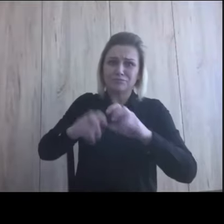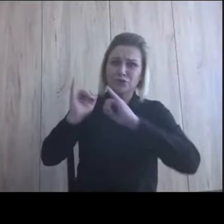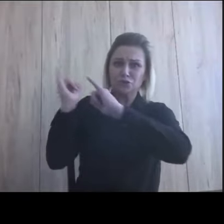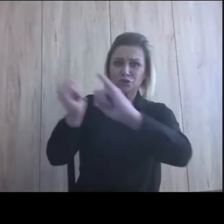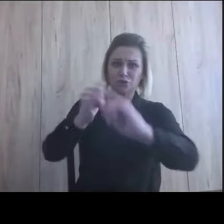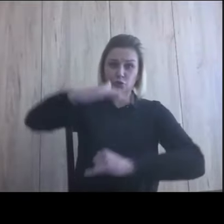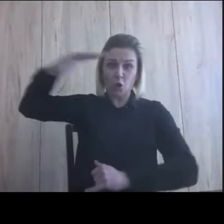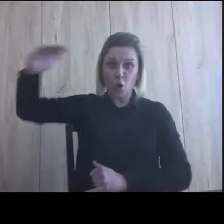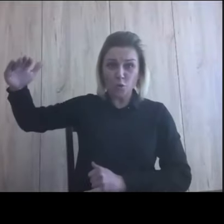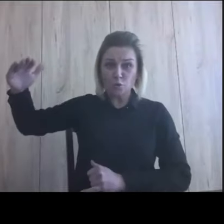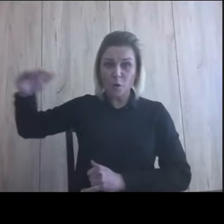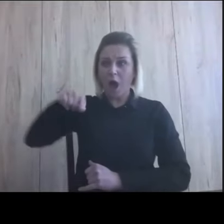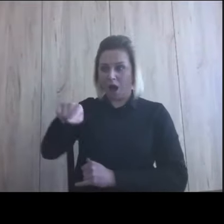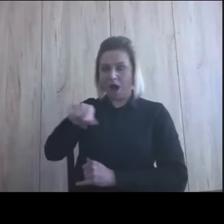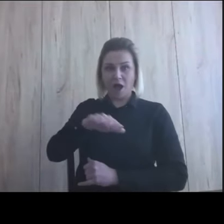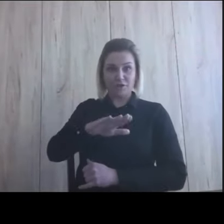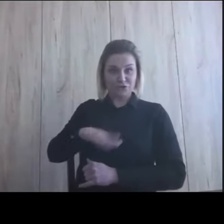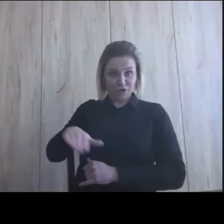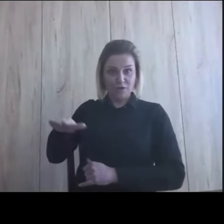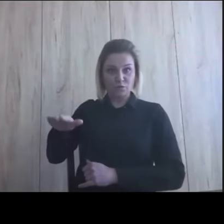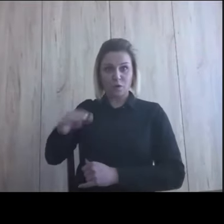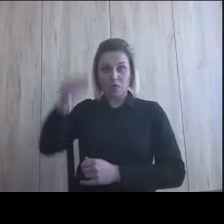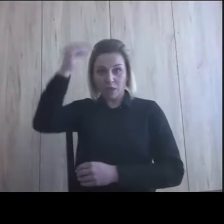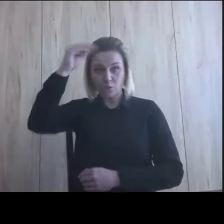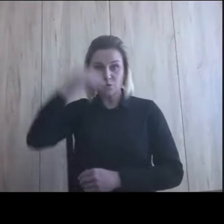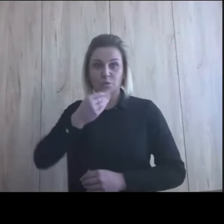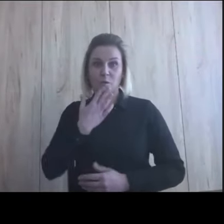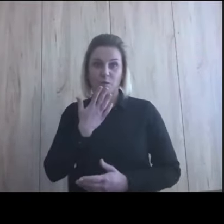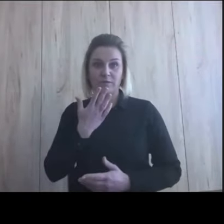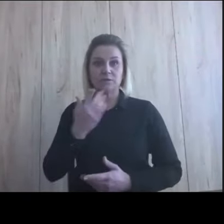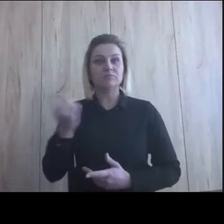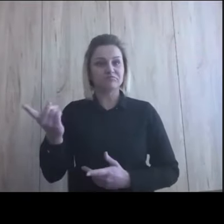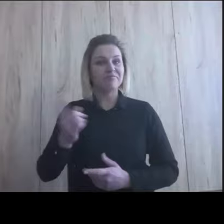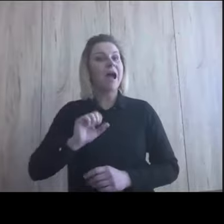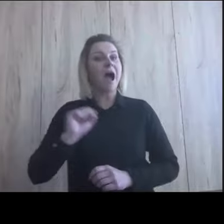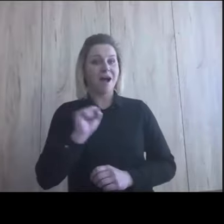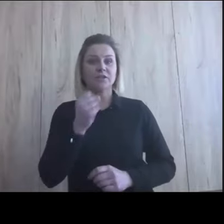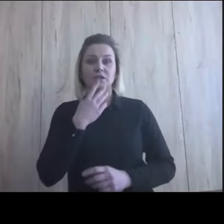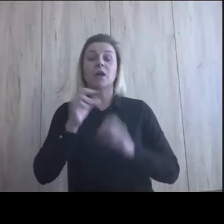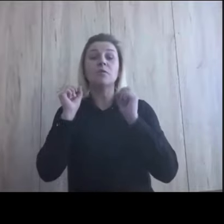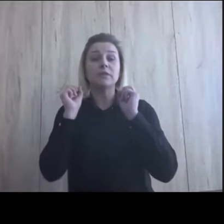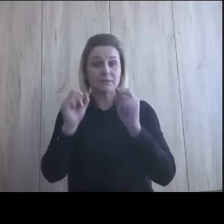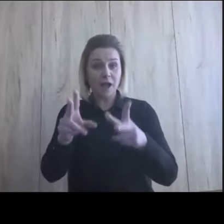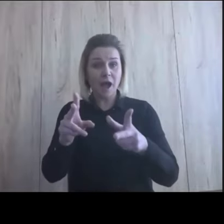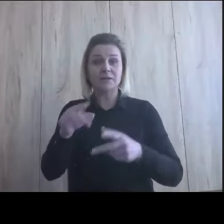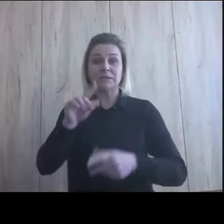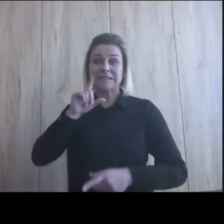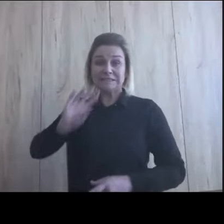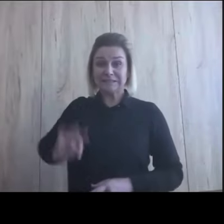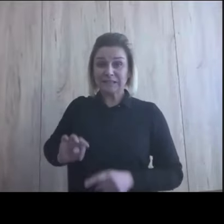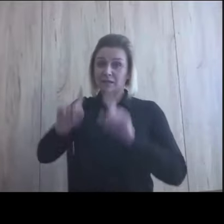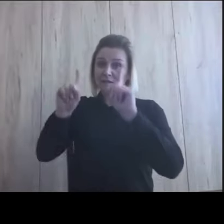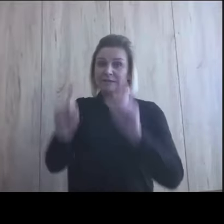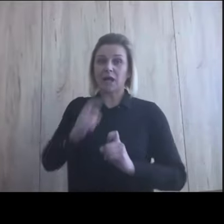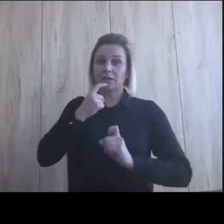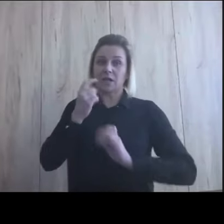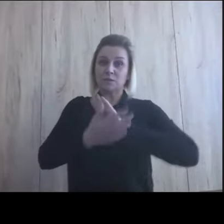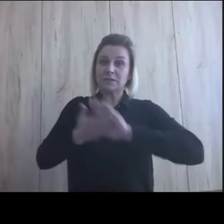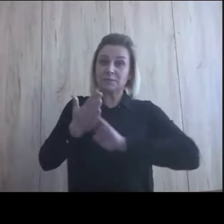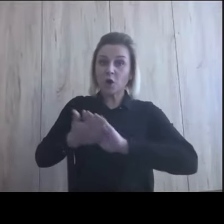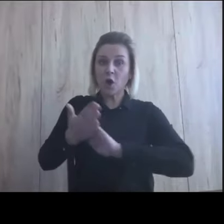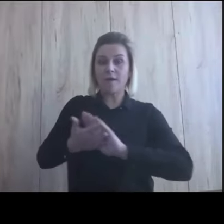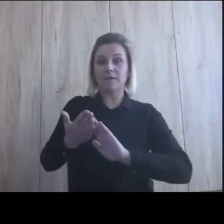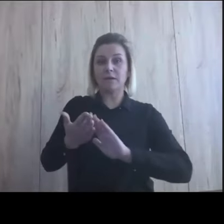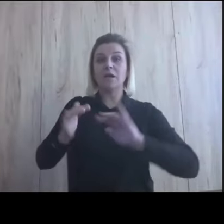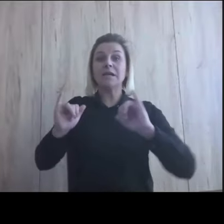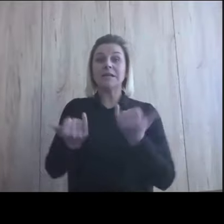platformie nauczyło się mówić, a Agnieszka powiedziała tak, bo Franek zaczął od języka migowego i kiedy zaczął